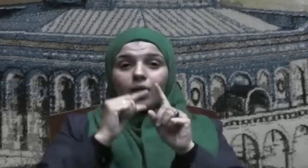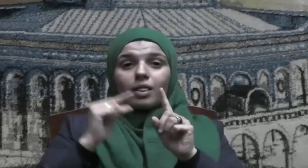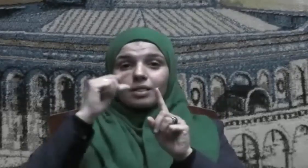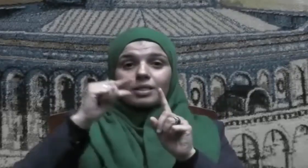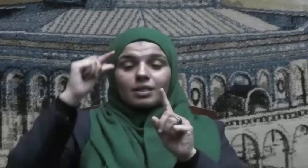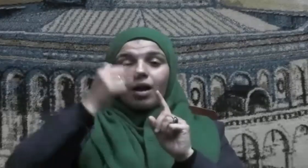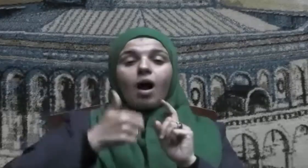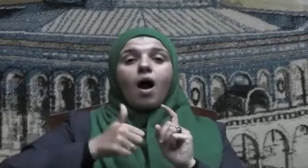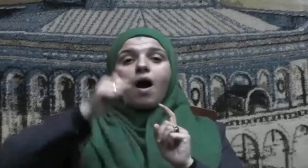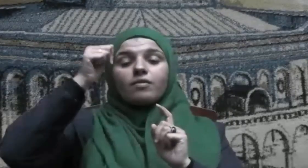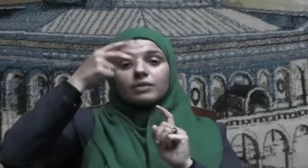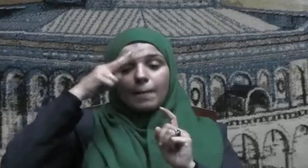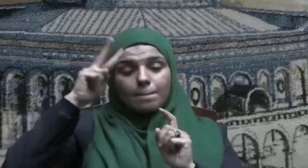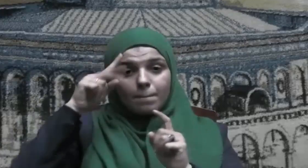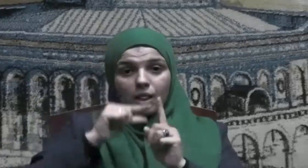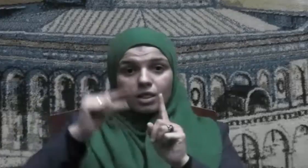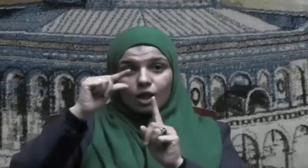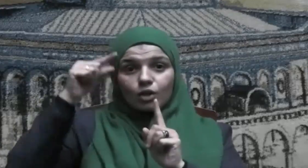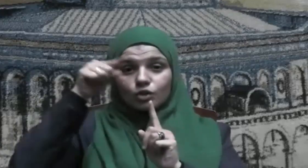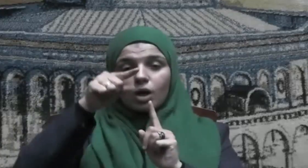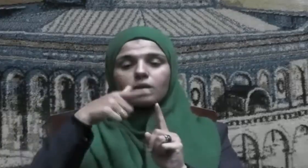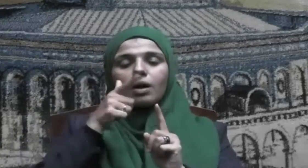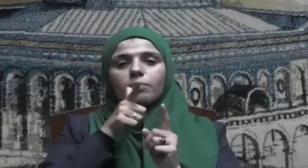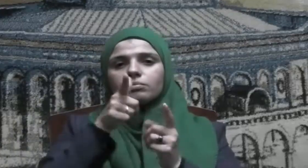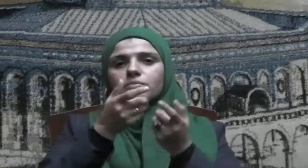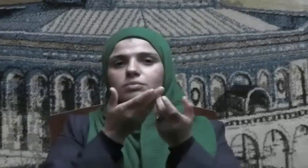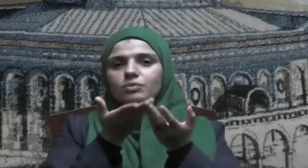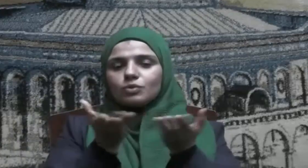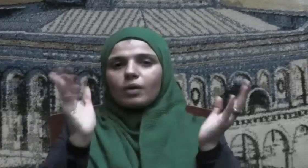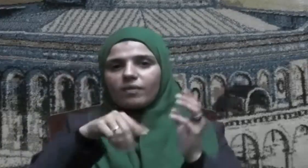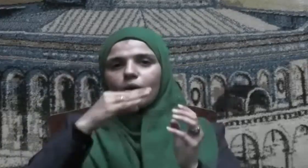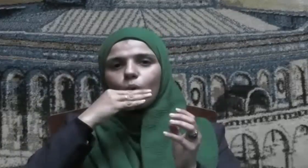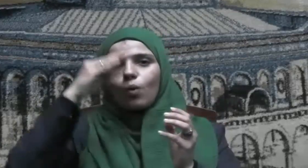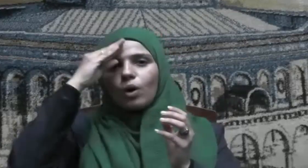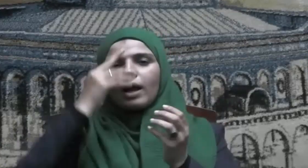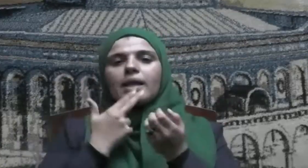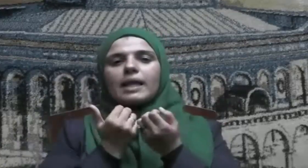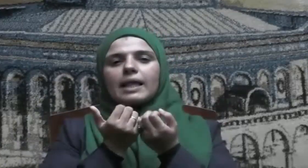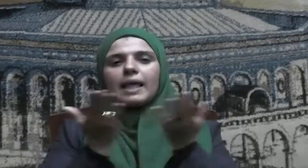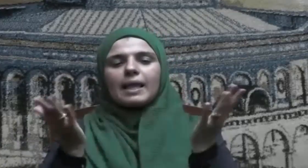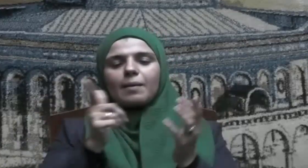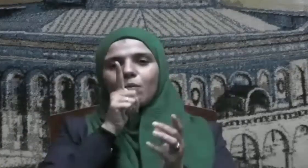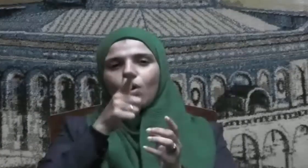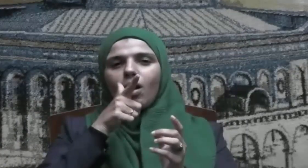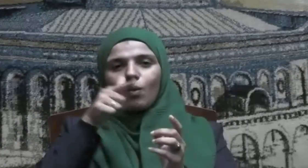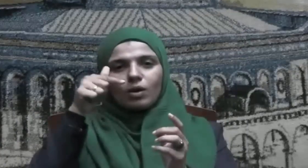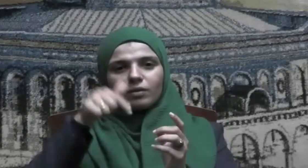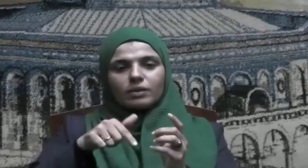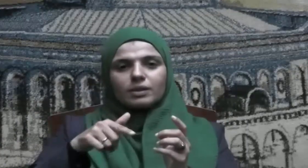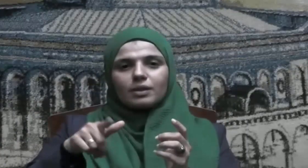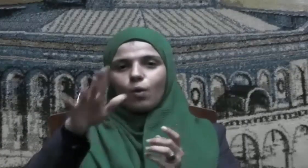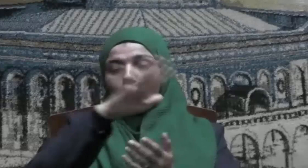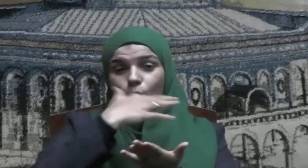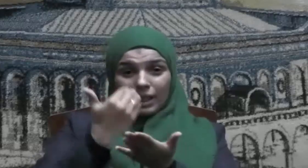درجة فقد ألمح القرآن الكريم إلى ذلك بقوله ويتخذ منهم شهداء